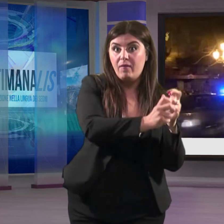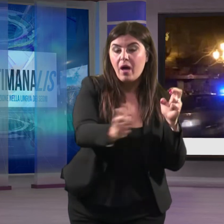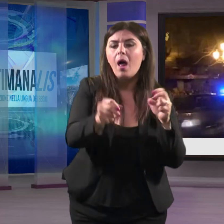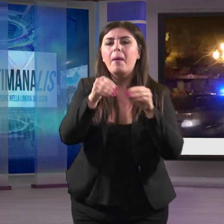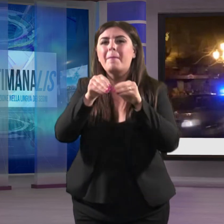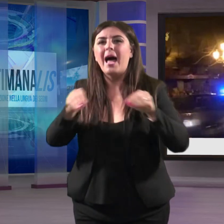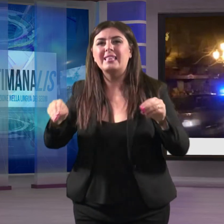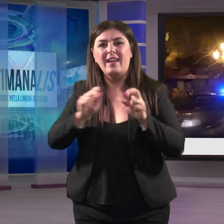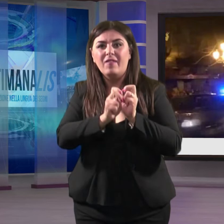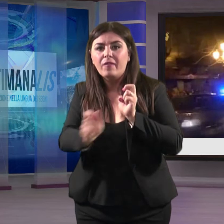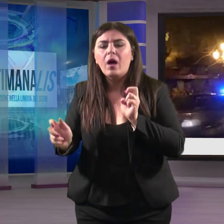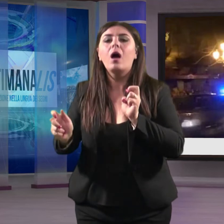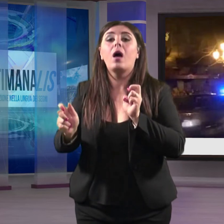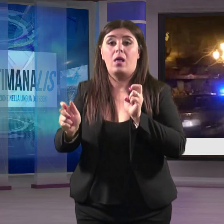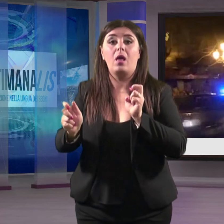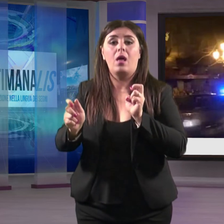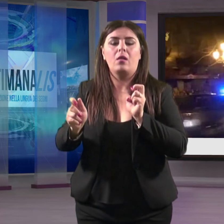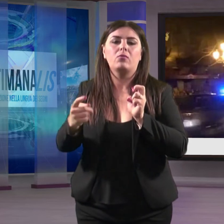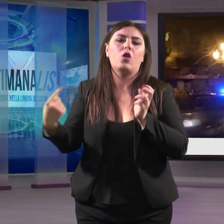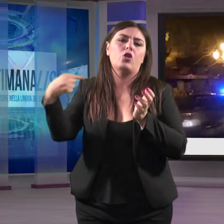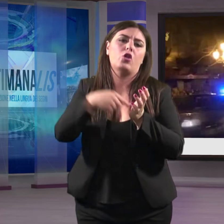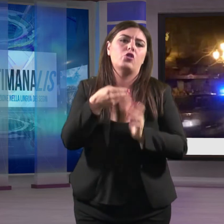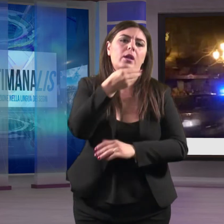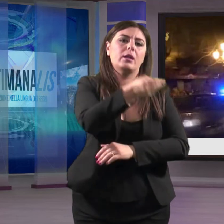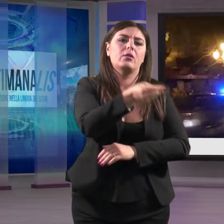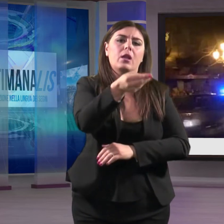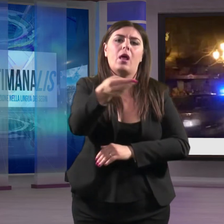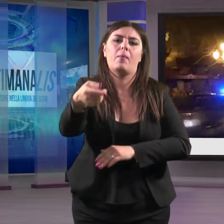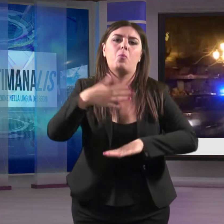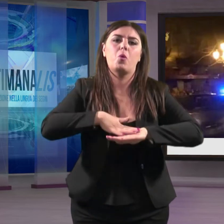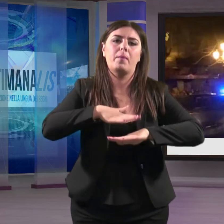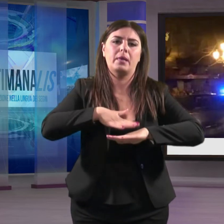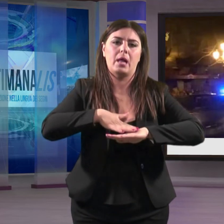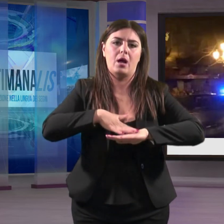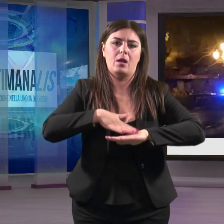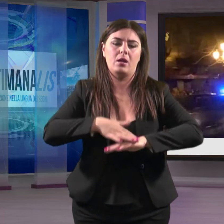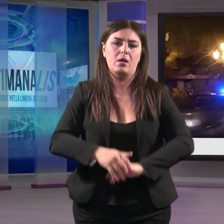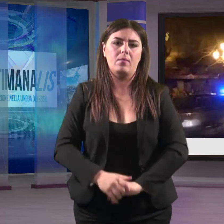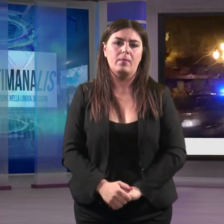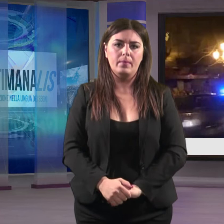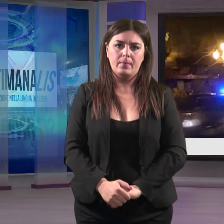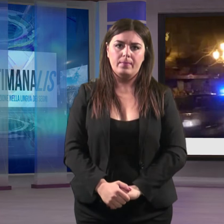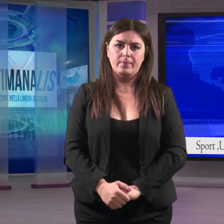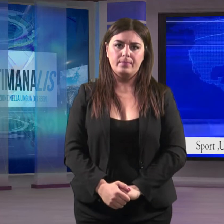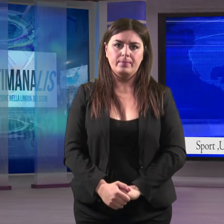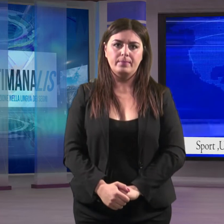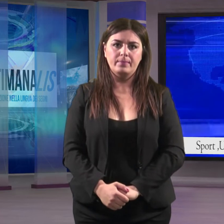provenienti dai furti che sono stati rinvenuti e riconsegnati ai legittimi proprietari.